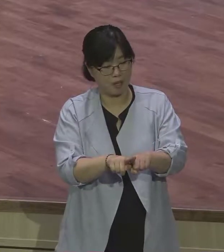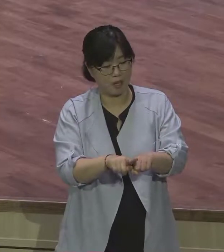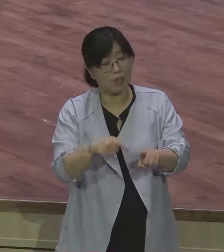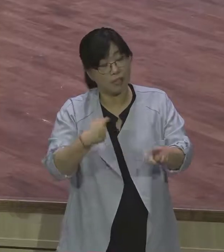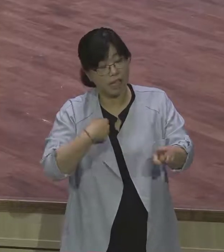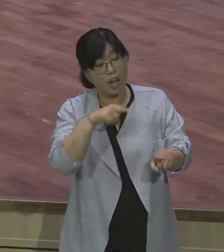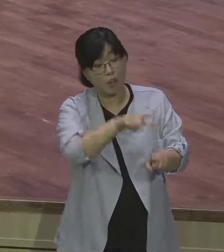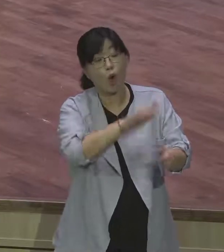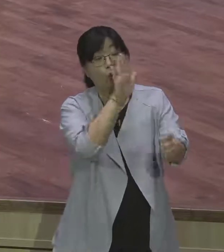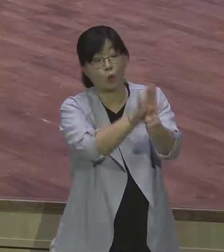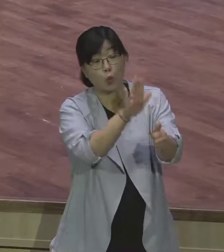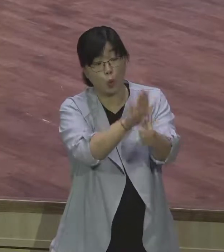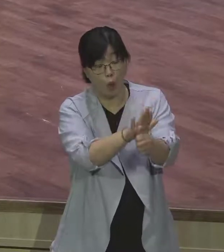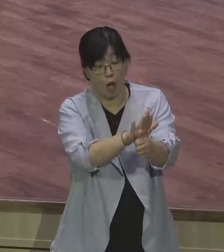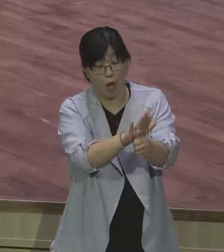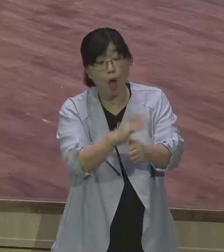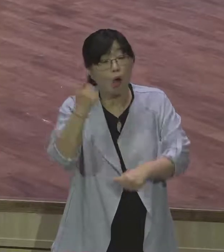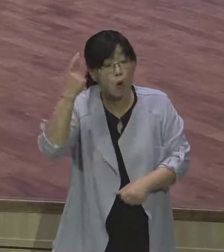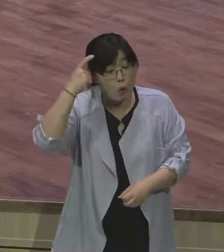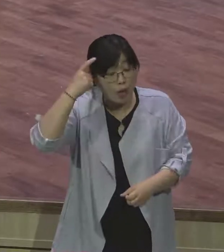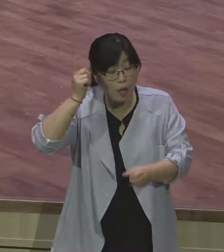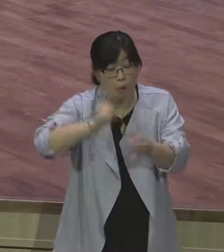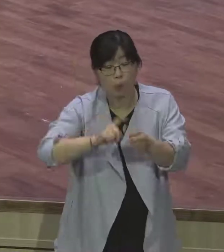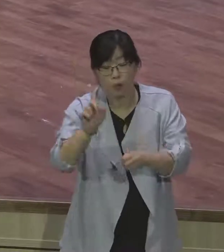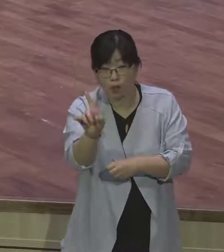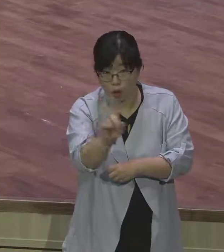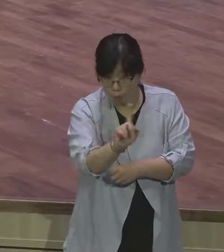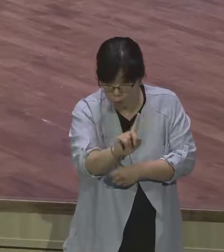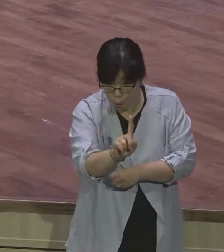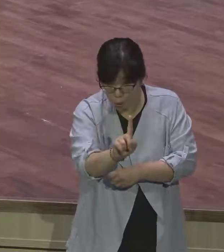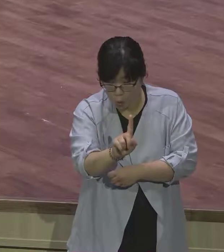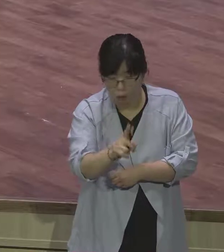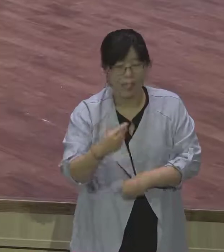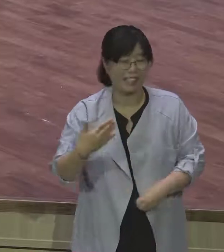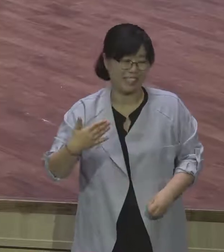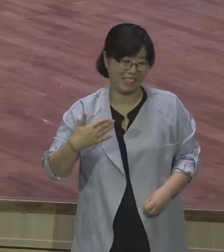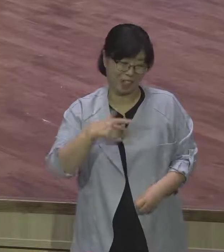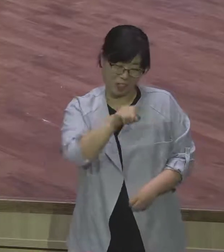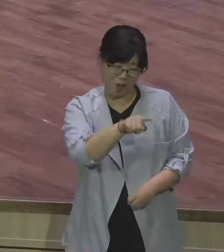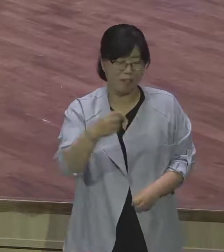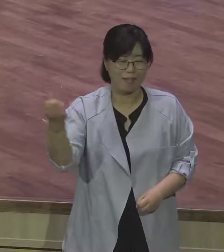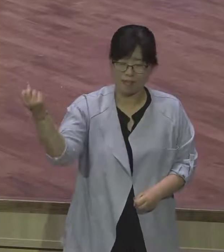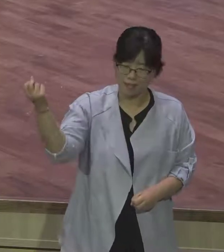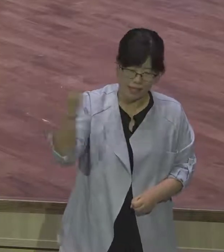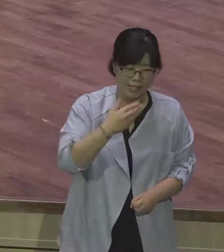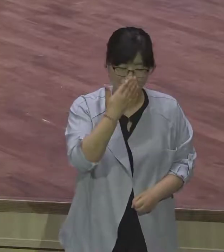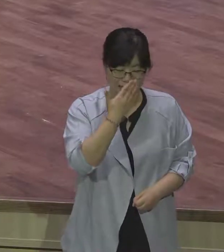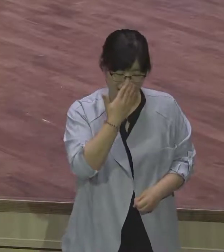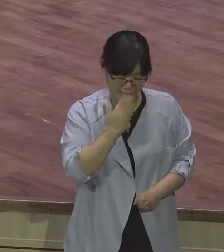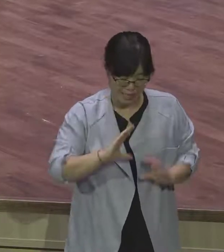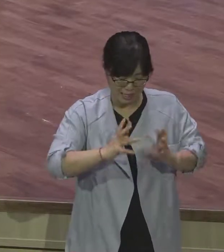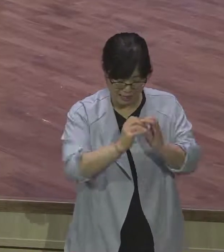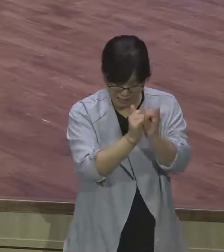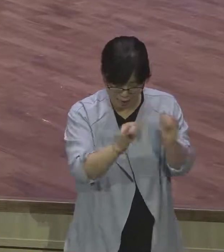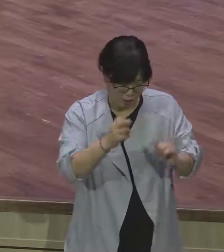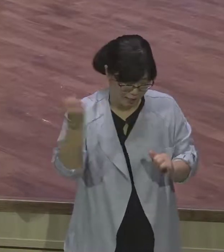집은 잠시 머무르는 곳이 되어야 해요. 그런데 하나님 뜻과 교육은 전혀 안중에도 없고